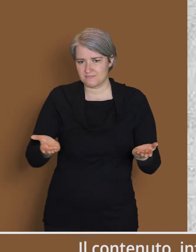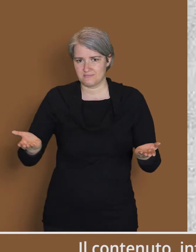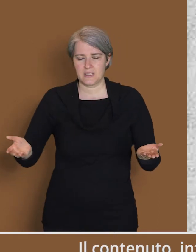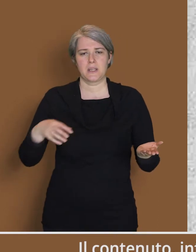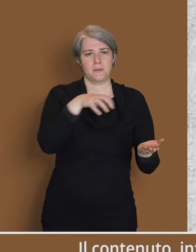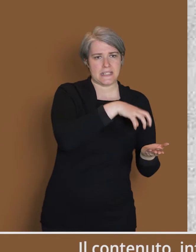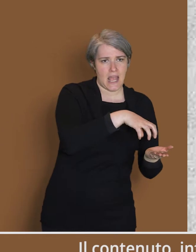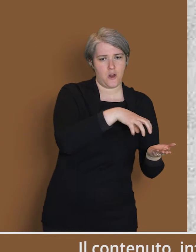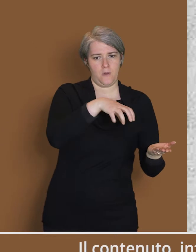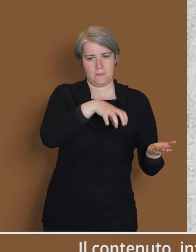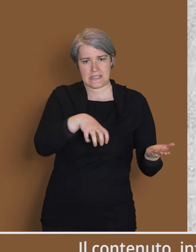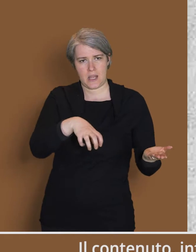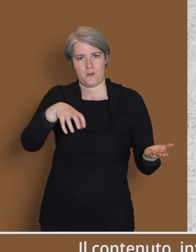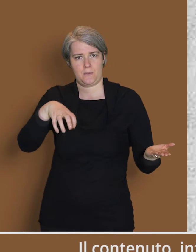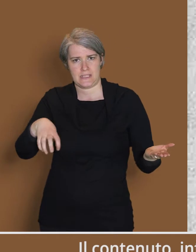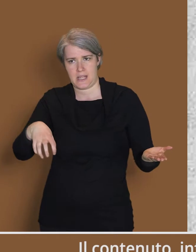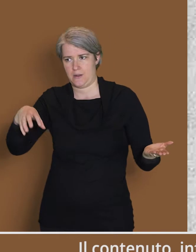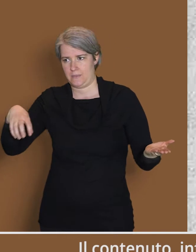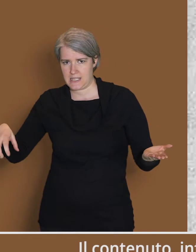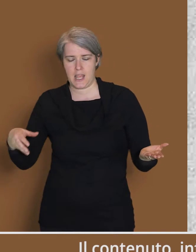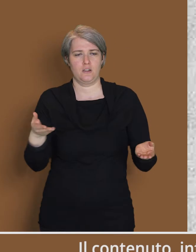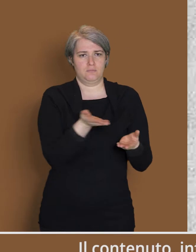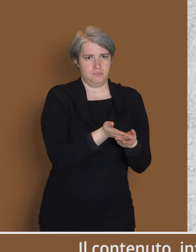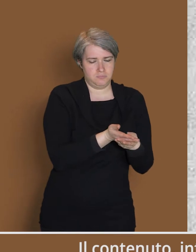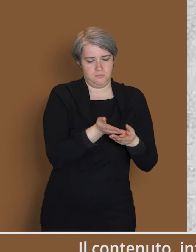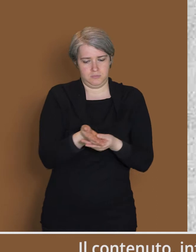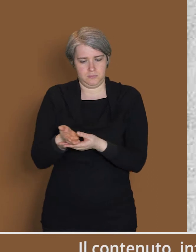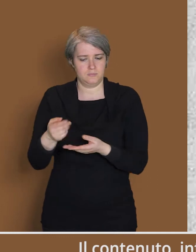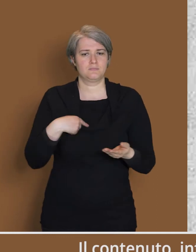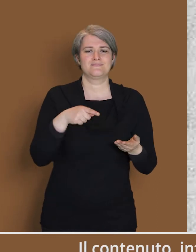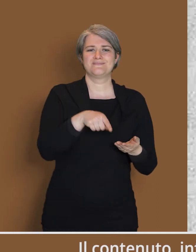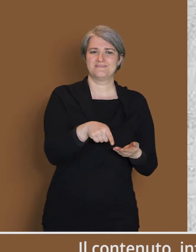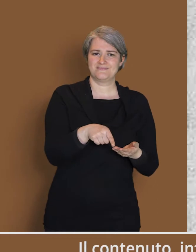rappresenta gli atti compiuti in una giornata di lavoro dai singoli ministeri.